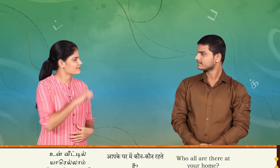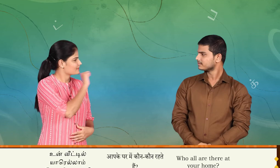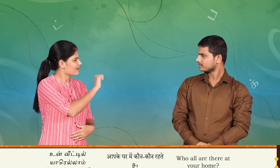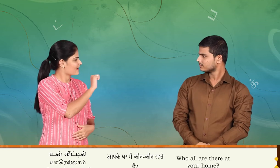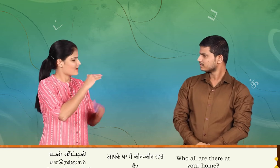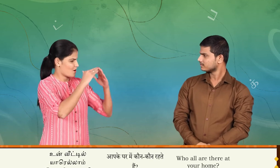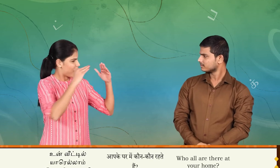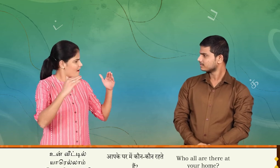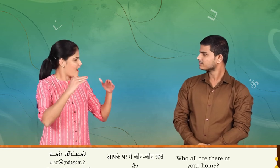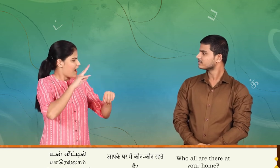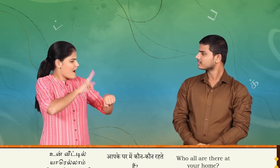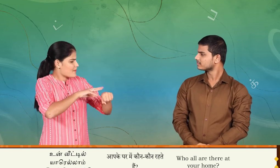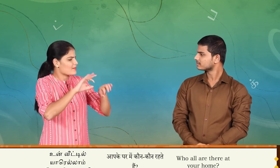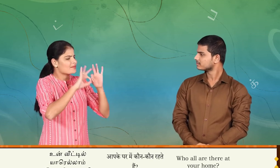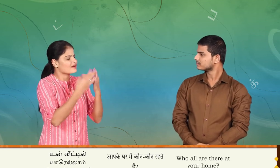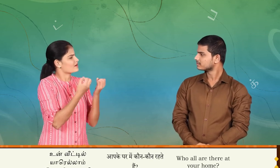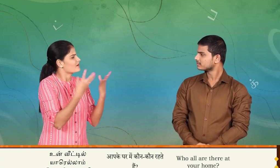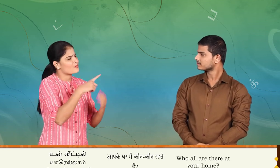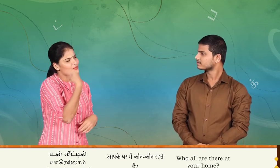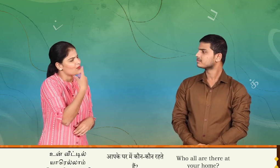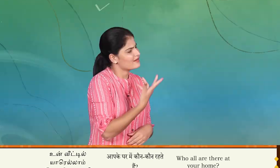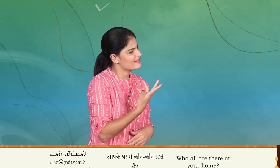உன் வீத்தில் யாரிலாம் இருக்கிராக்கள்